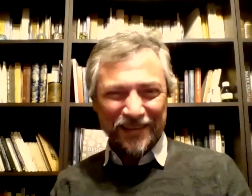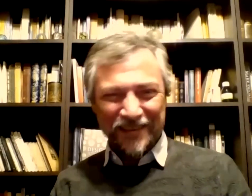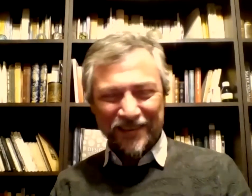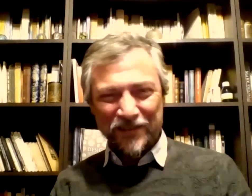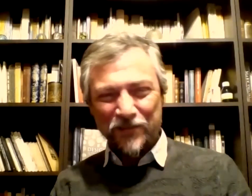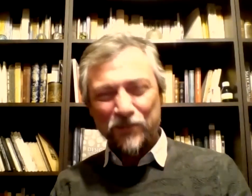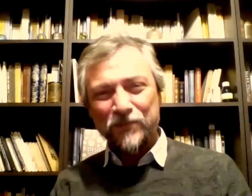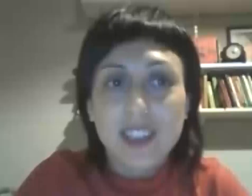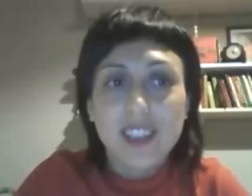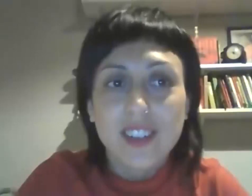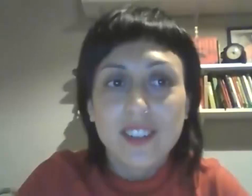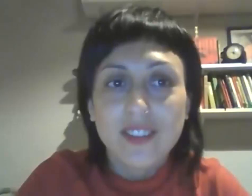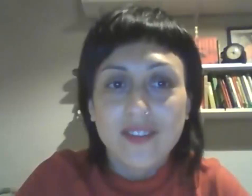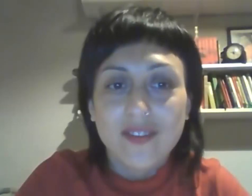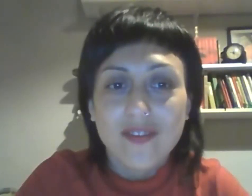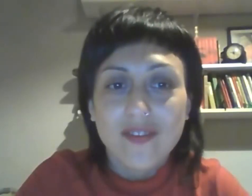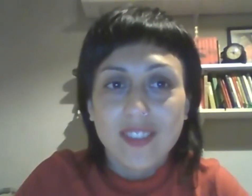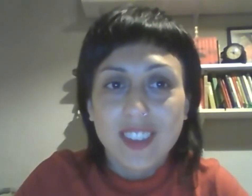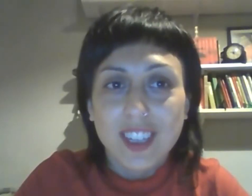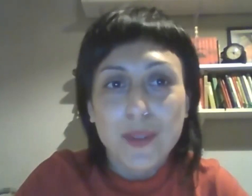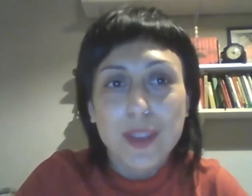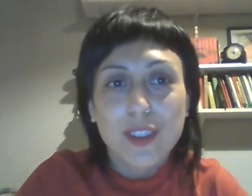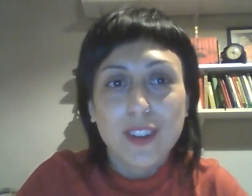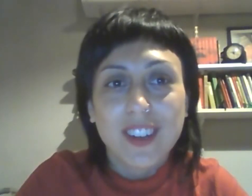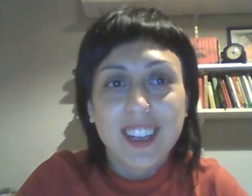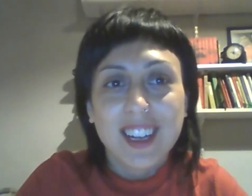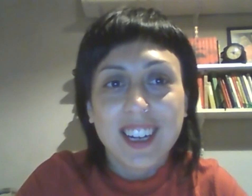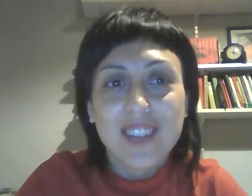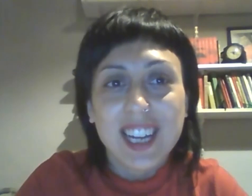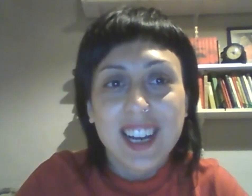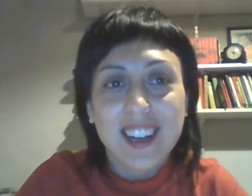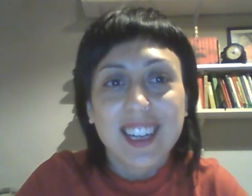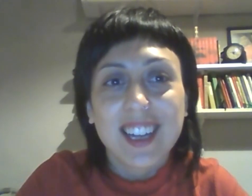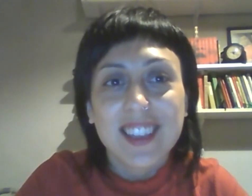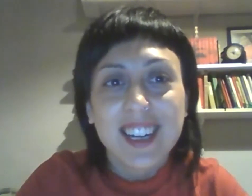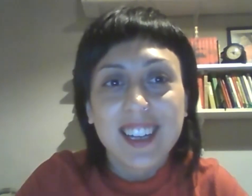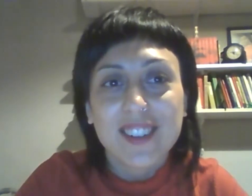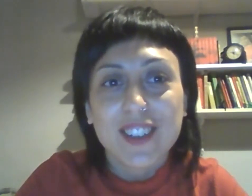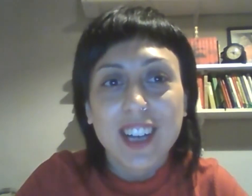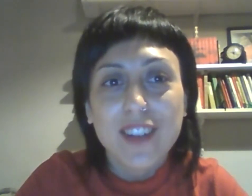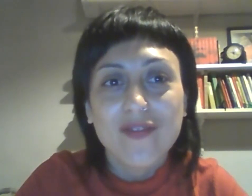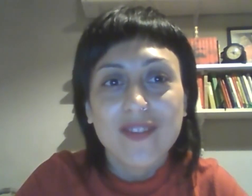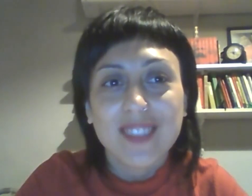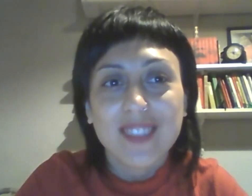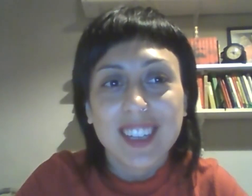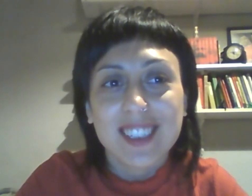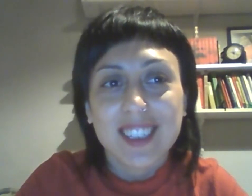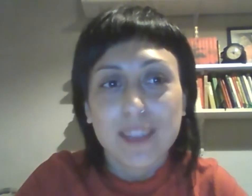Gracias Marcelo estoy viendo en la cámara Alejandra Roca así que te